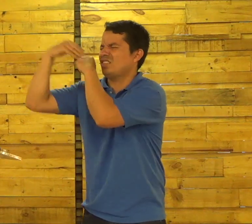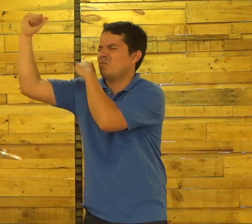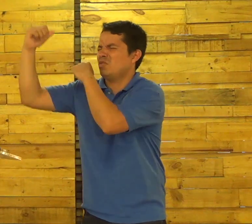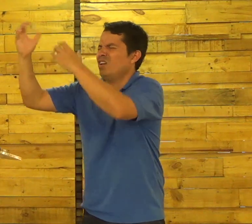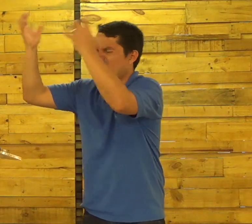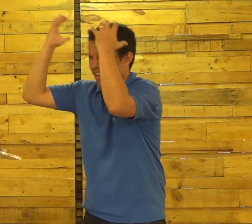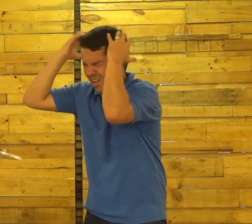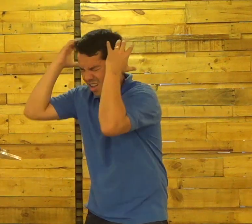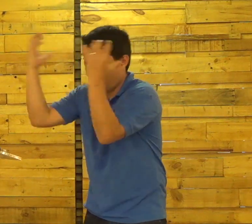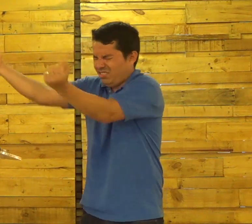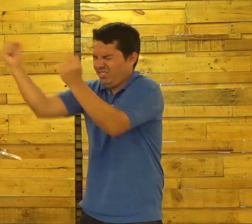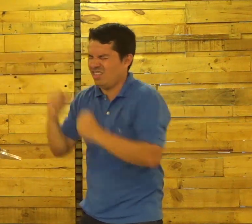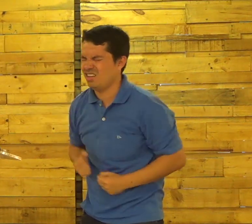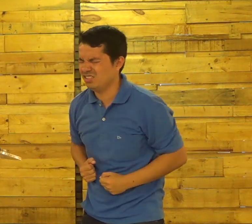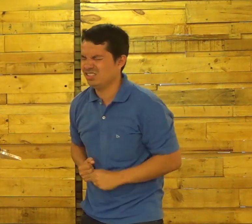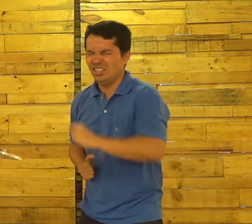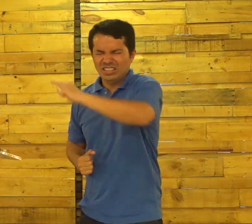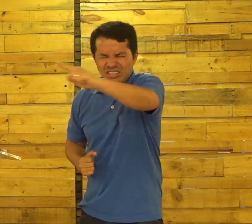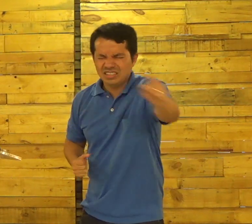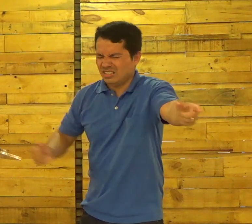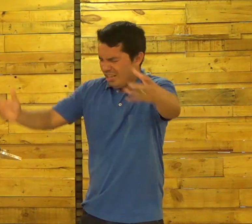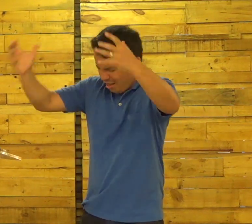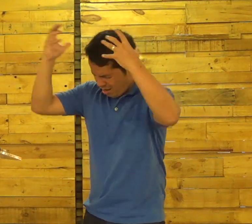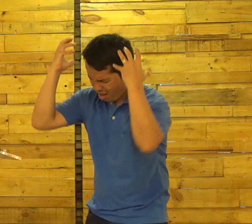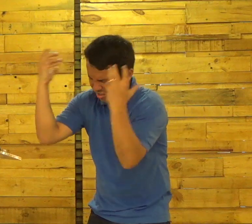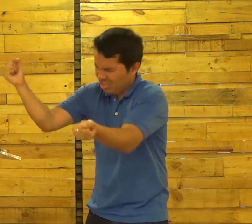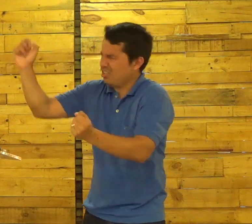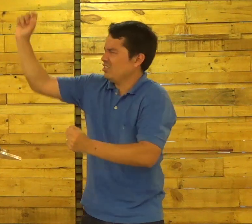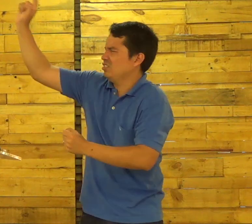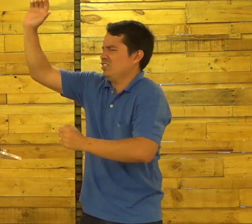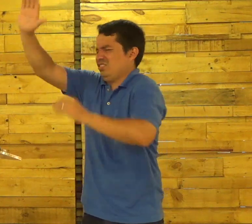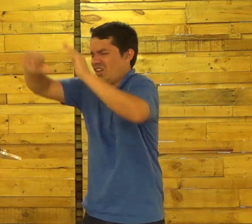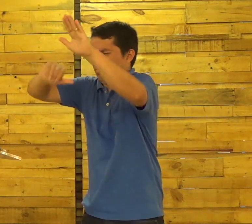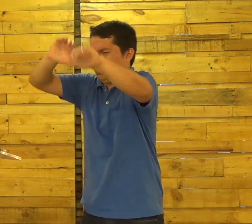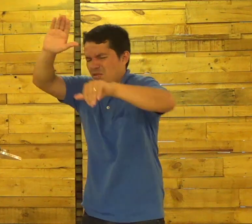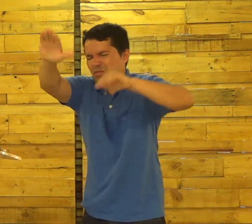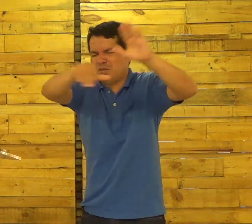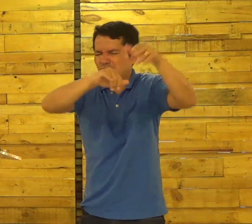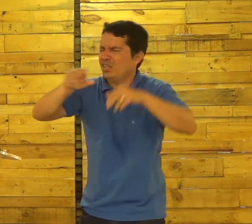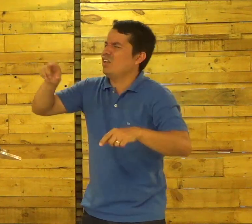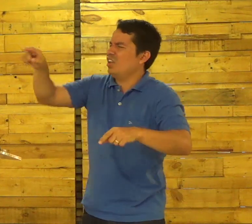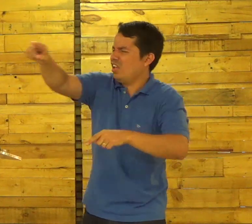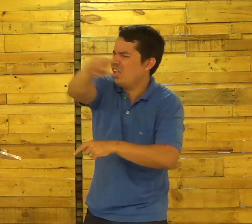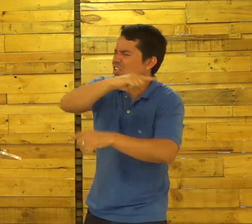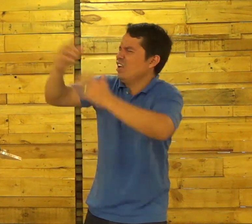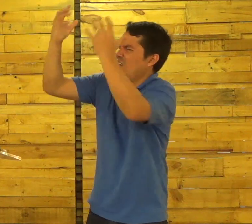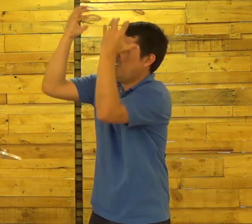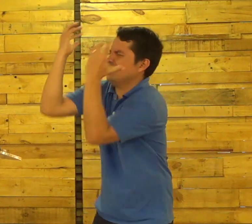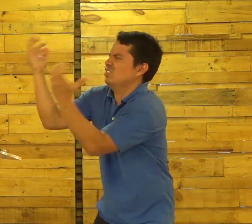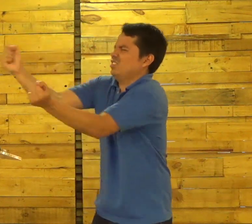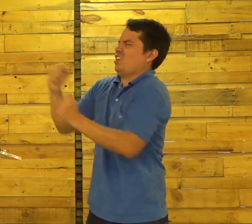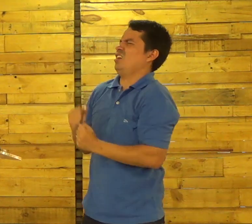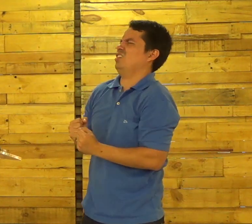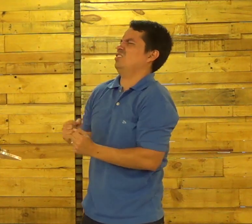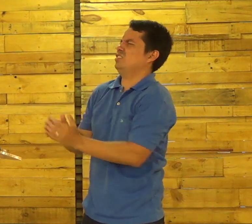Nós aceitamos O seu chamado Aceitamos Sim O seu chamado